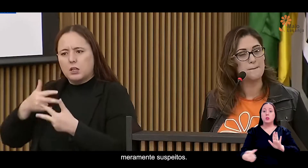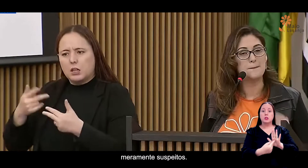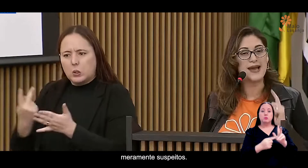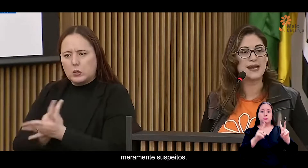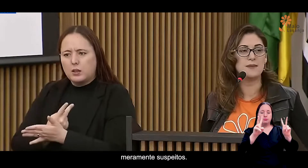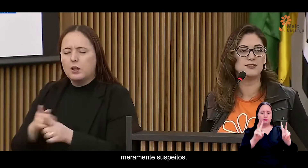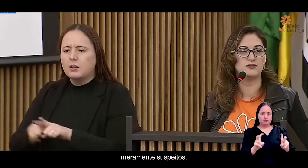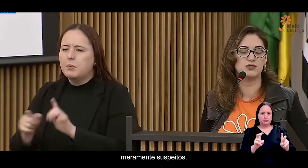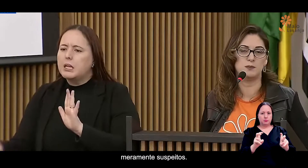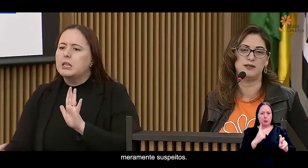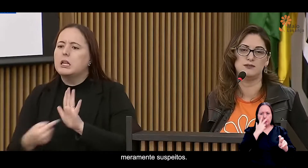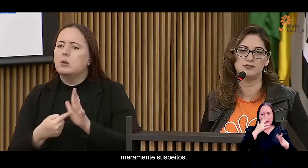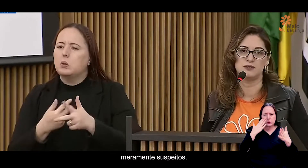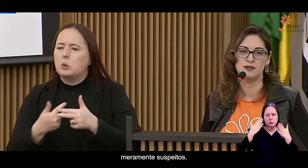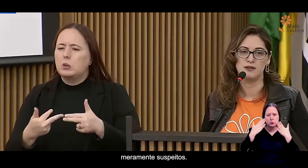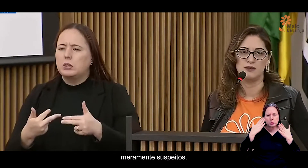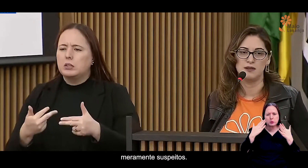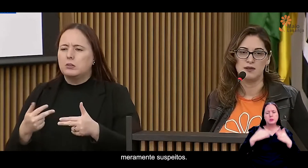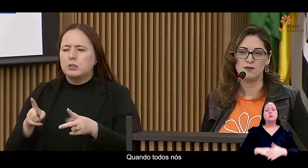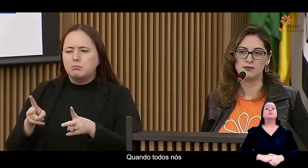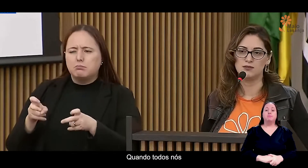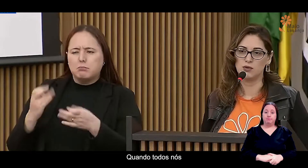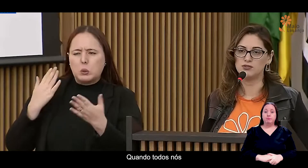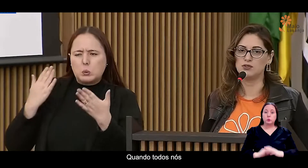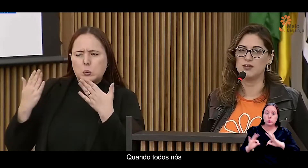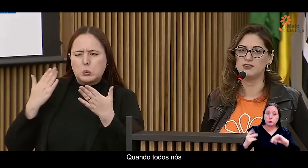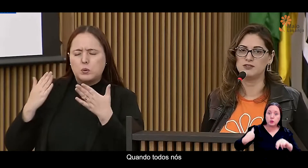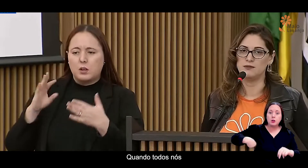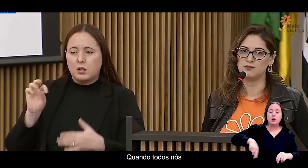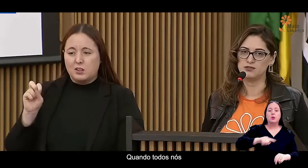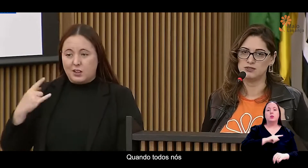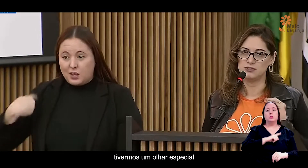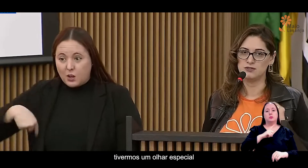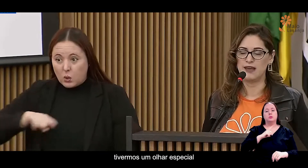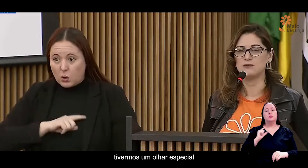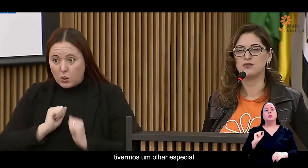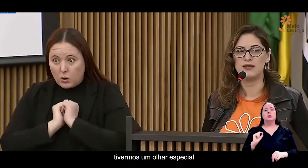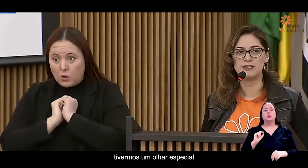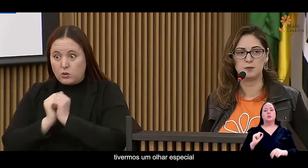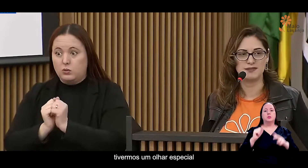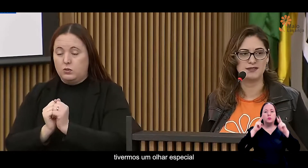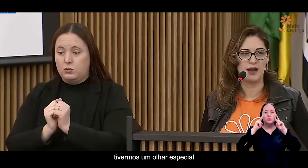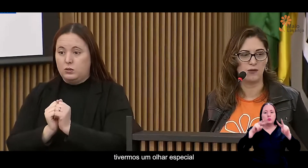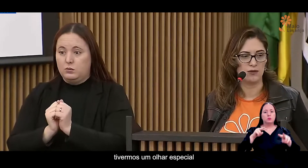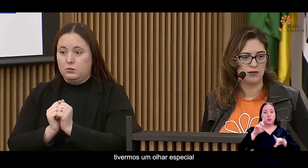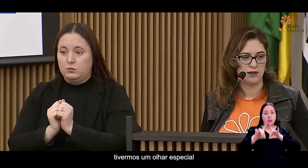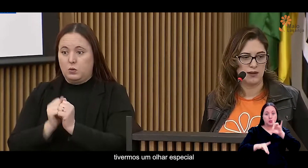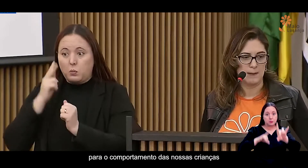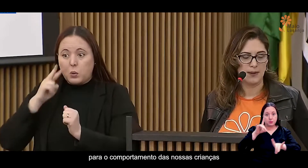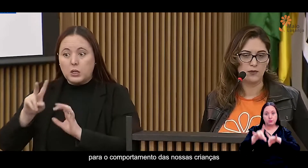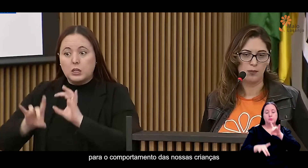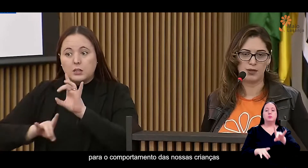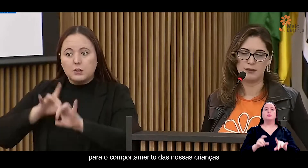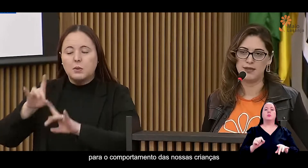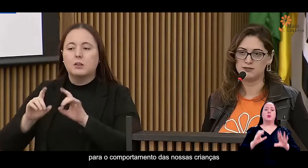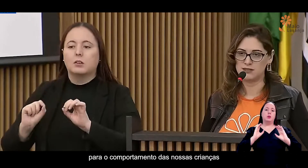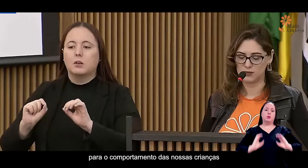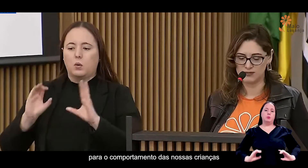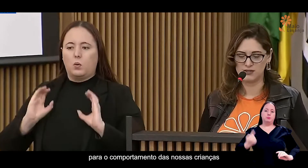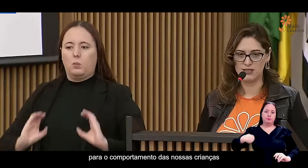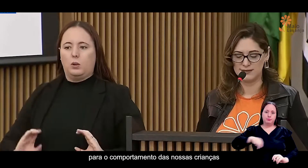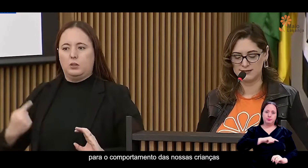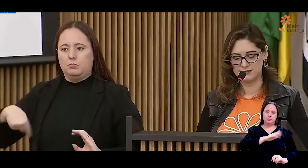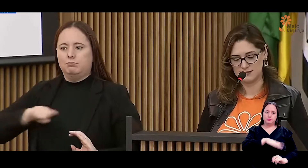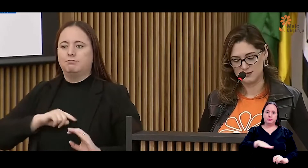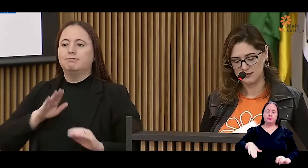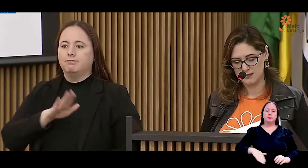casos meramente suspeitos, quando todos nós tivermos um olhar especial para o comportamento das